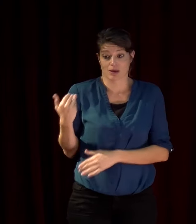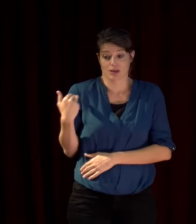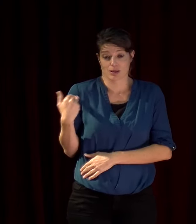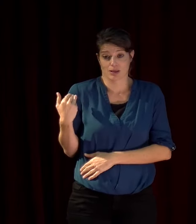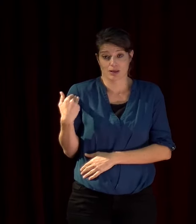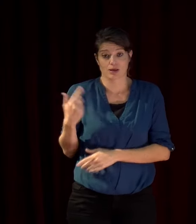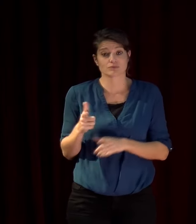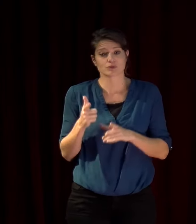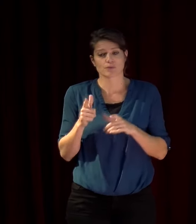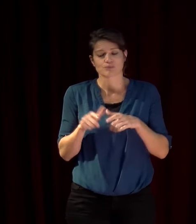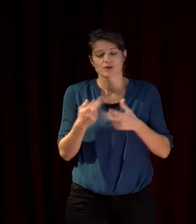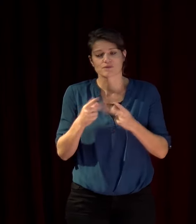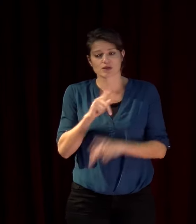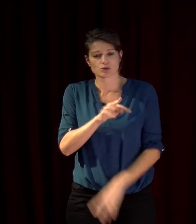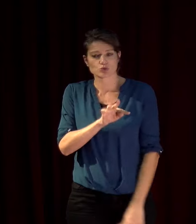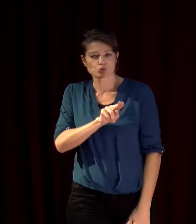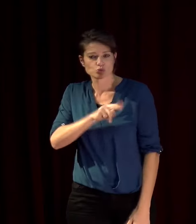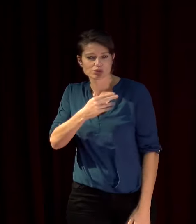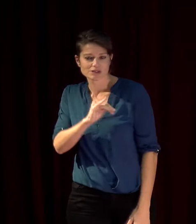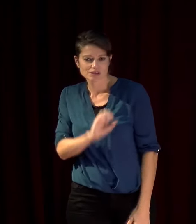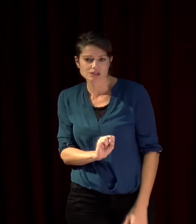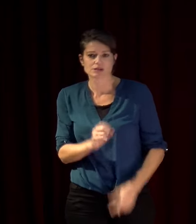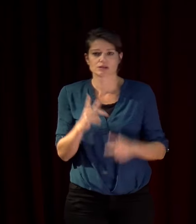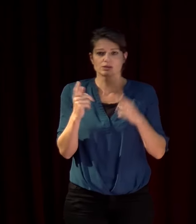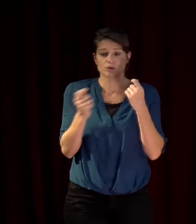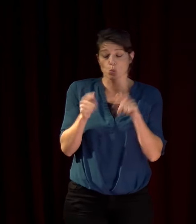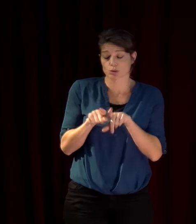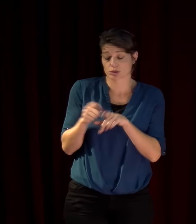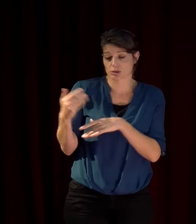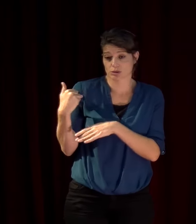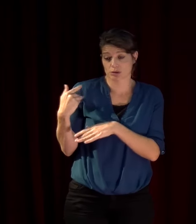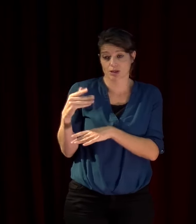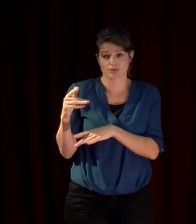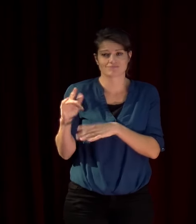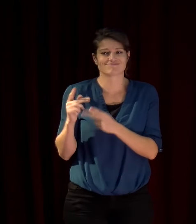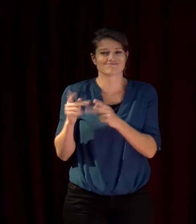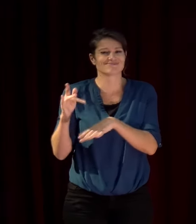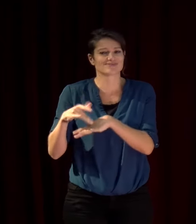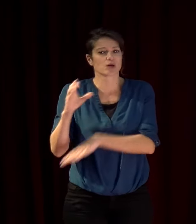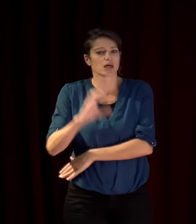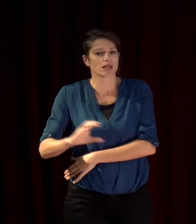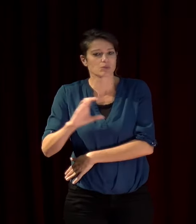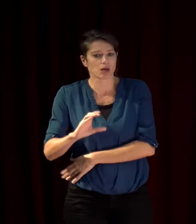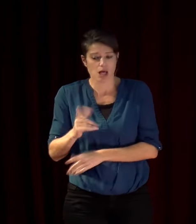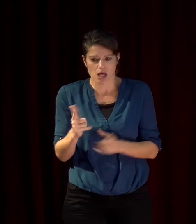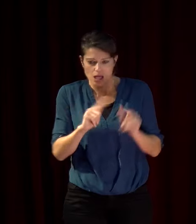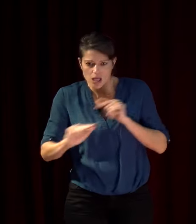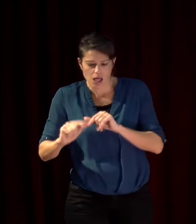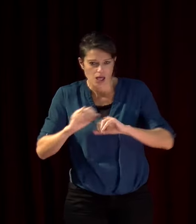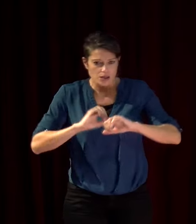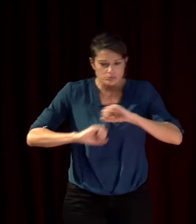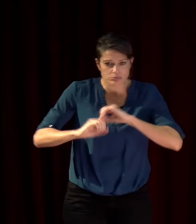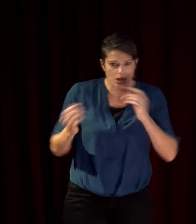à Tunis par exemple à Karazablonga aussi au Maroc il y a une activité